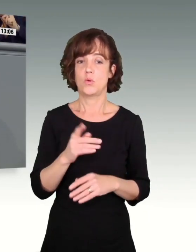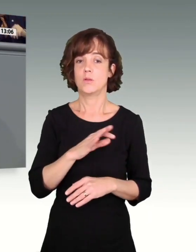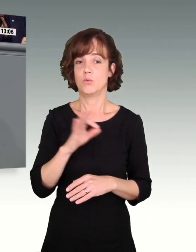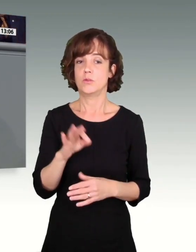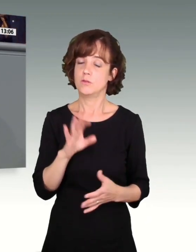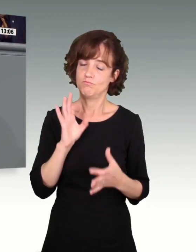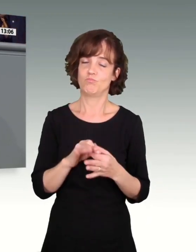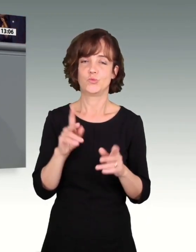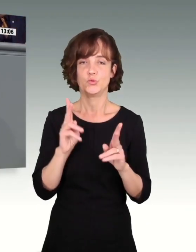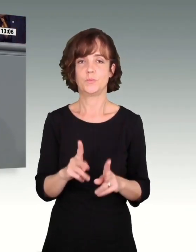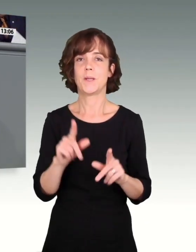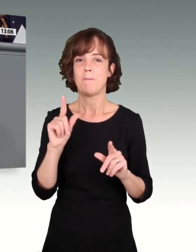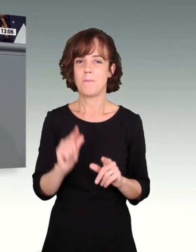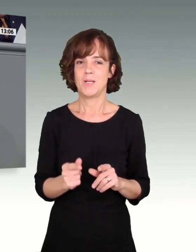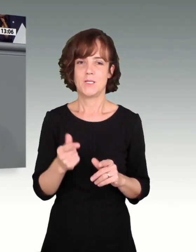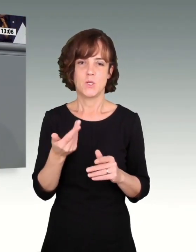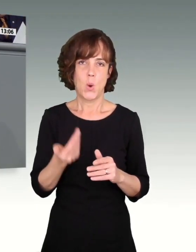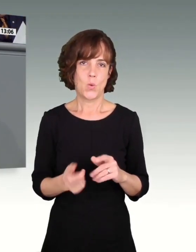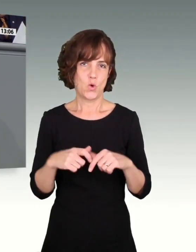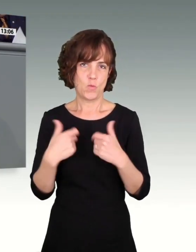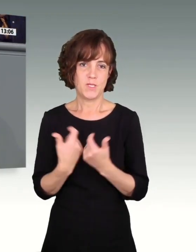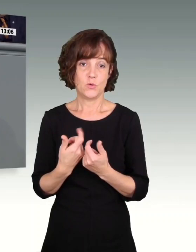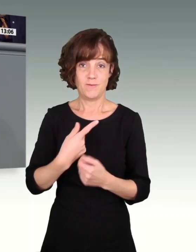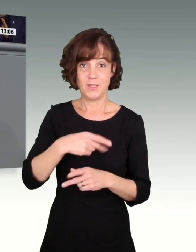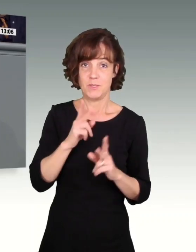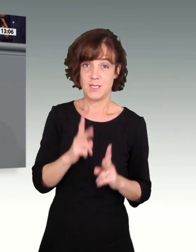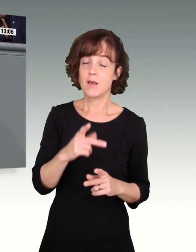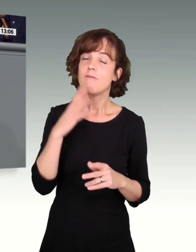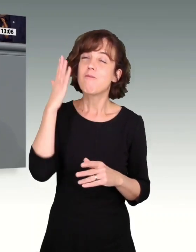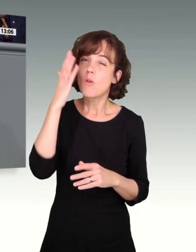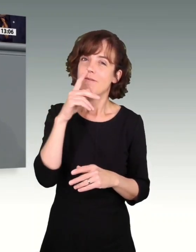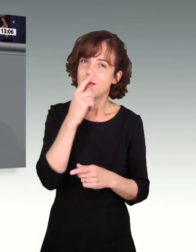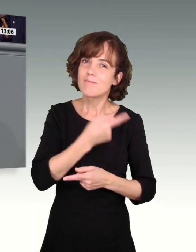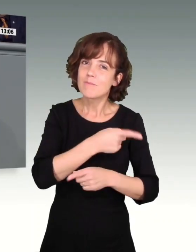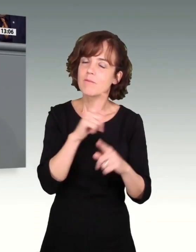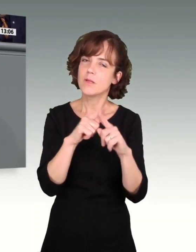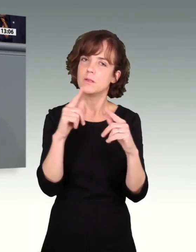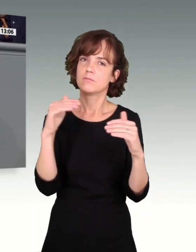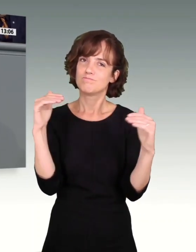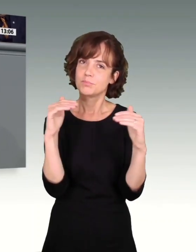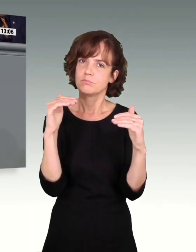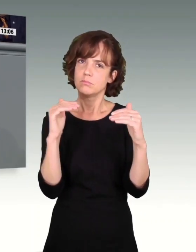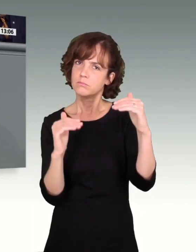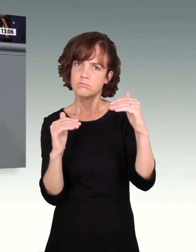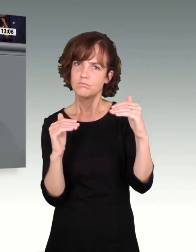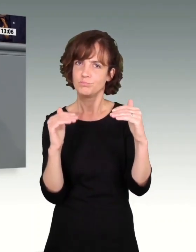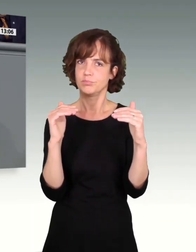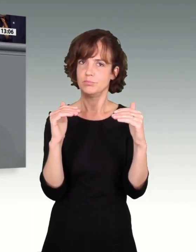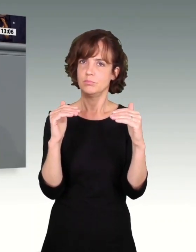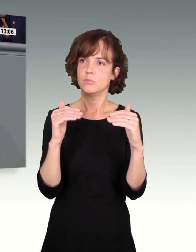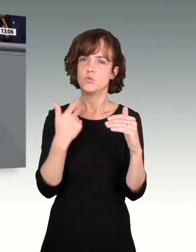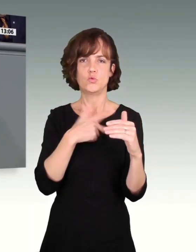Und wir sind sicher, wenn sie auf Augenhöhe und das, was Sozialpartner ausmacht,